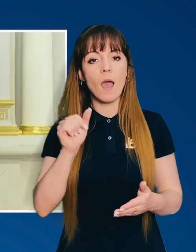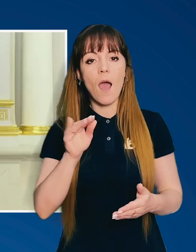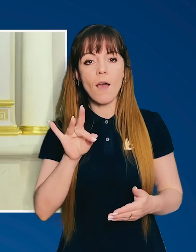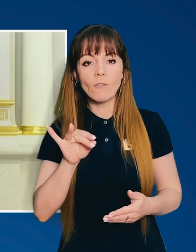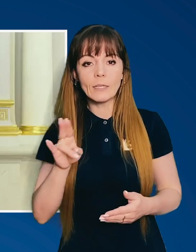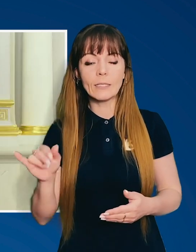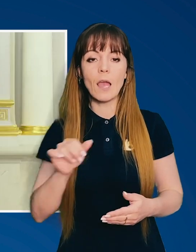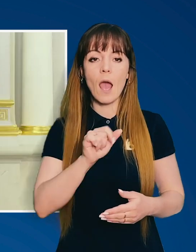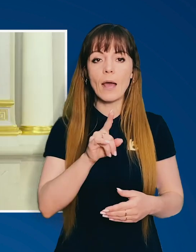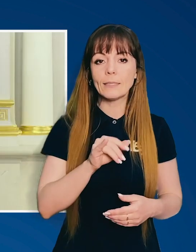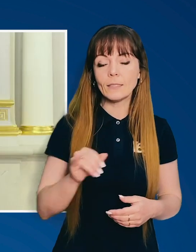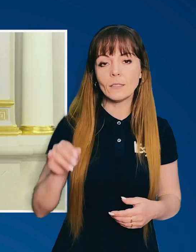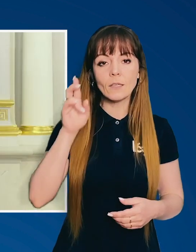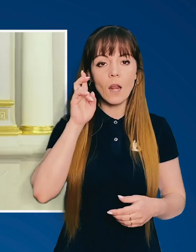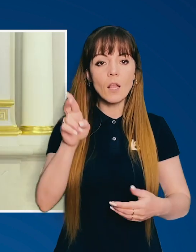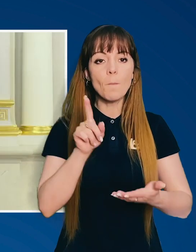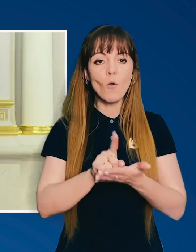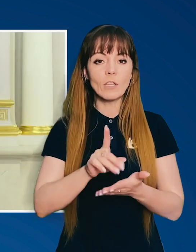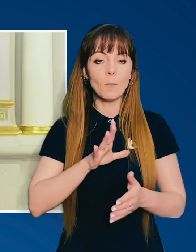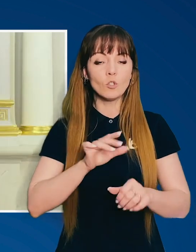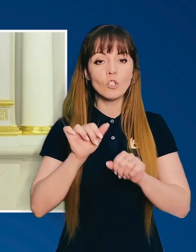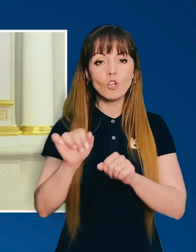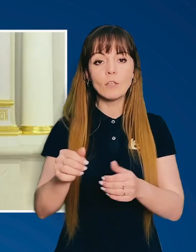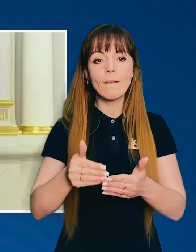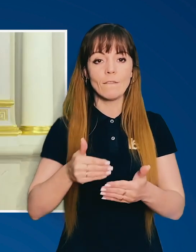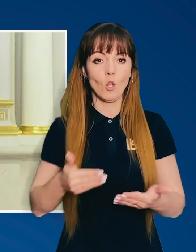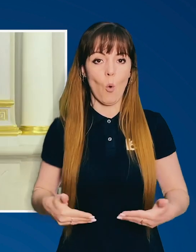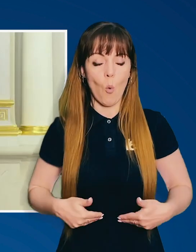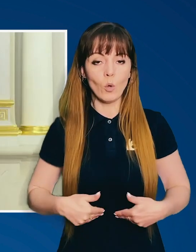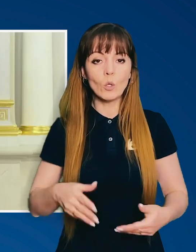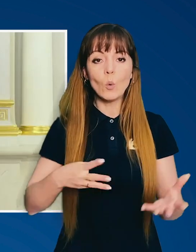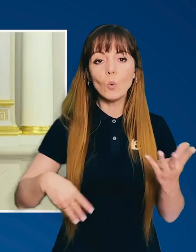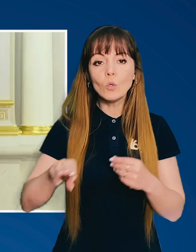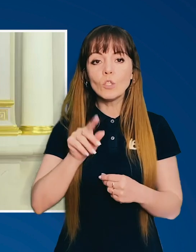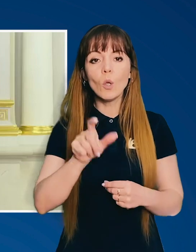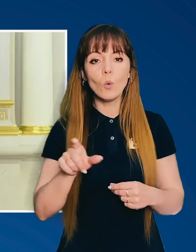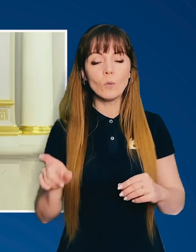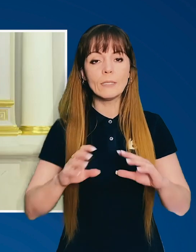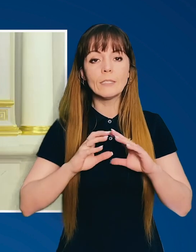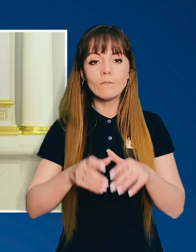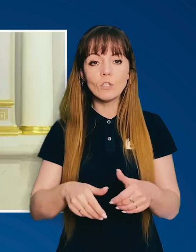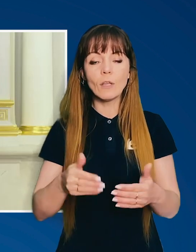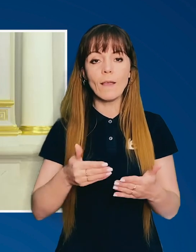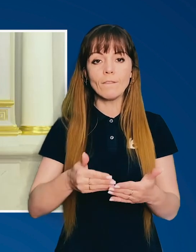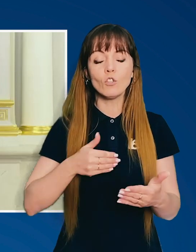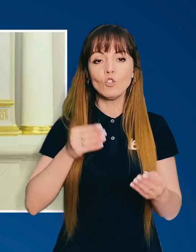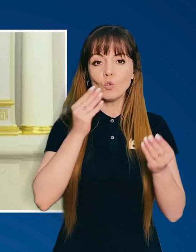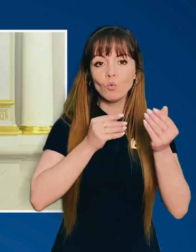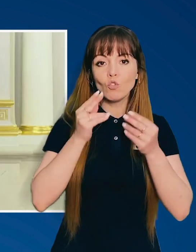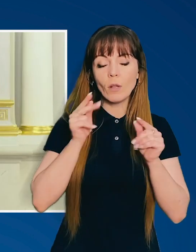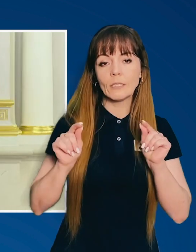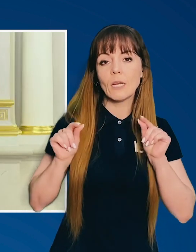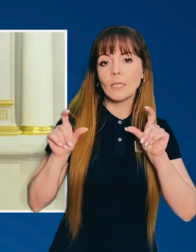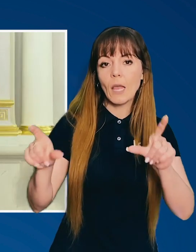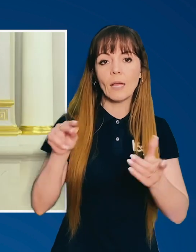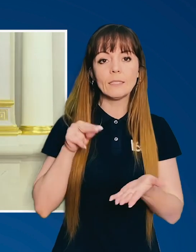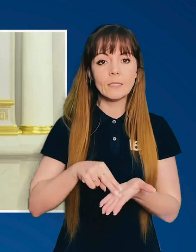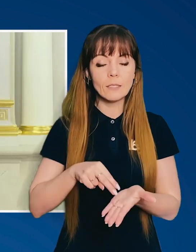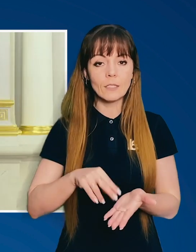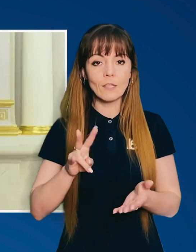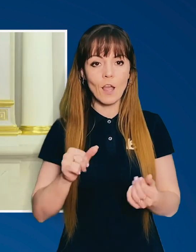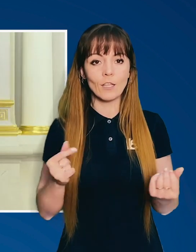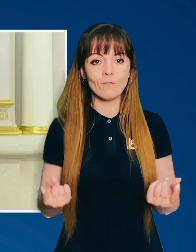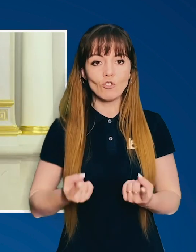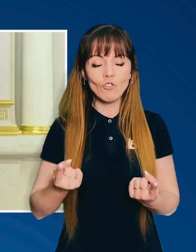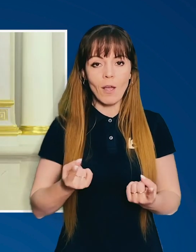портів, країни Африки, країни Азії повинні бути захищені від голоду. Усі люди світу від штучного зростання